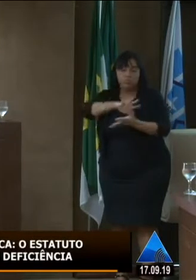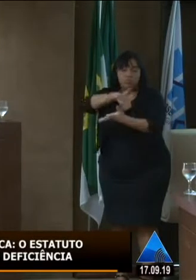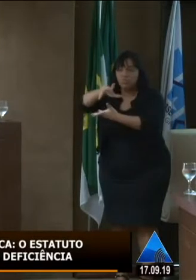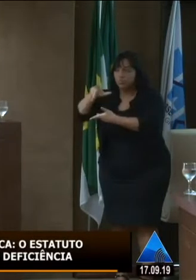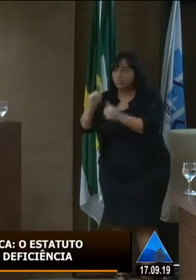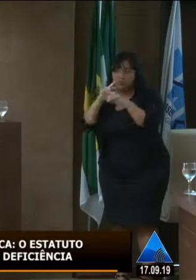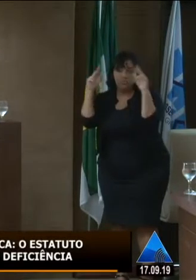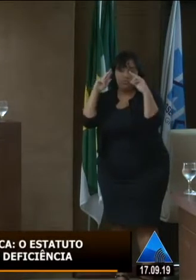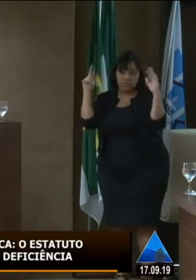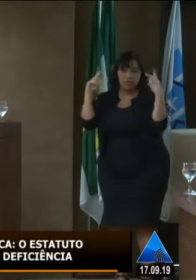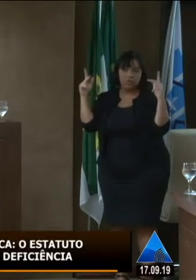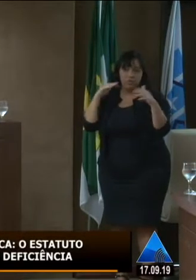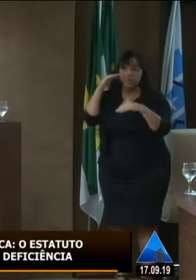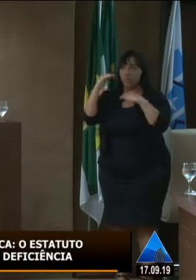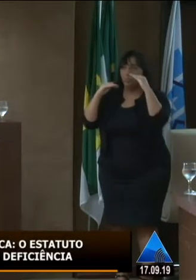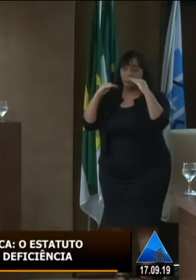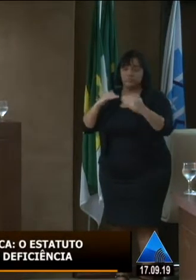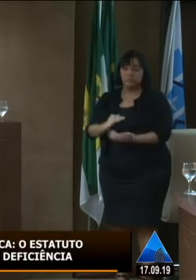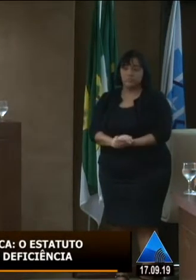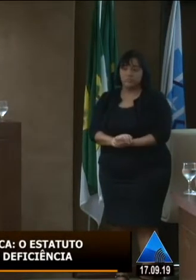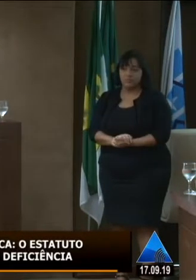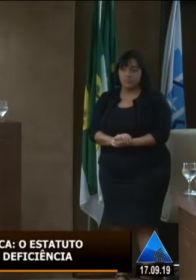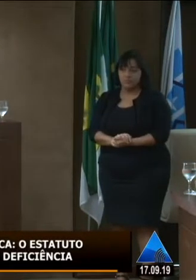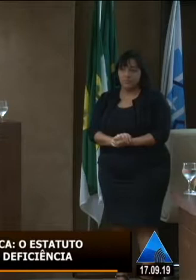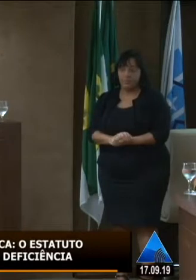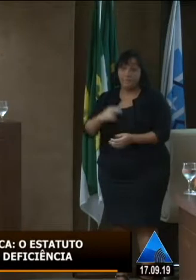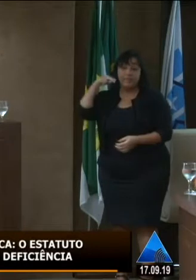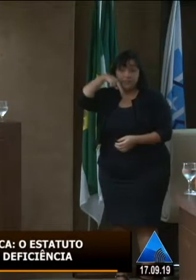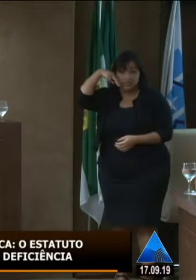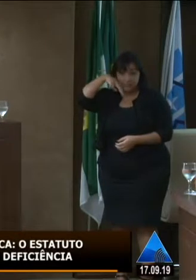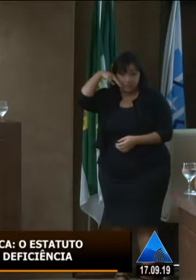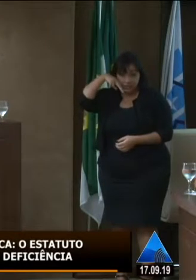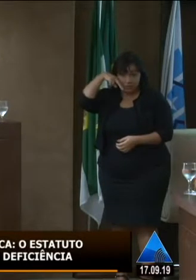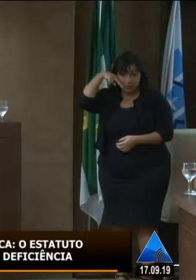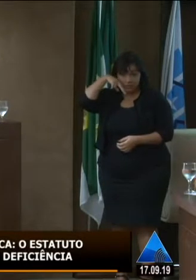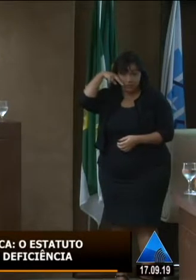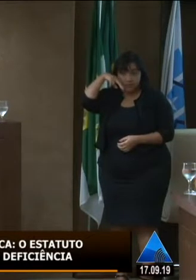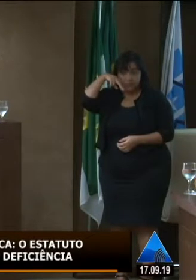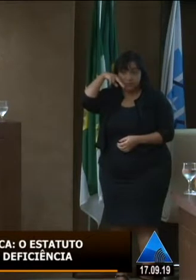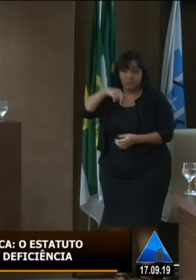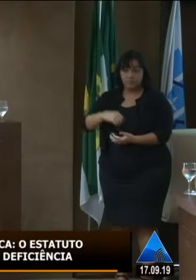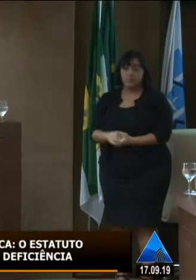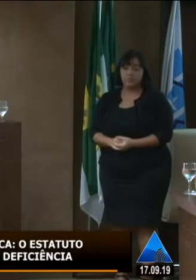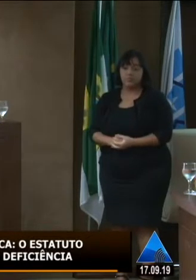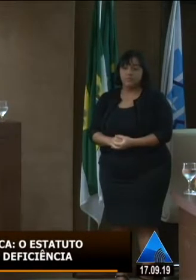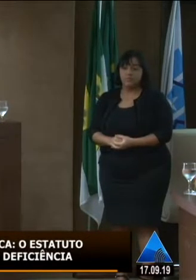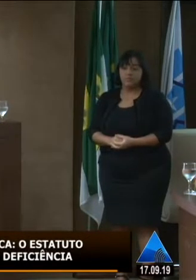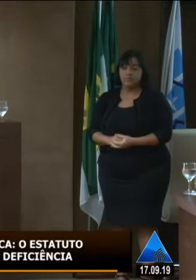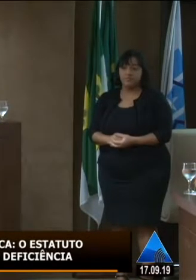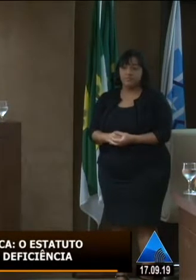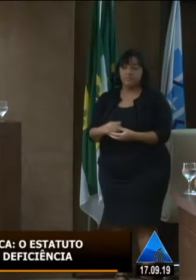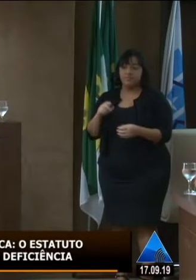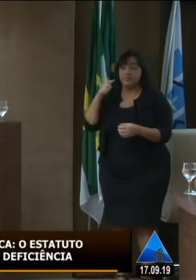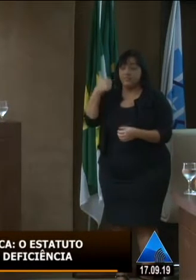política da pessoa com deficiência, ela deixe de existir em Natal e ela passe a ser descentralizada nas dez